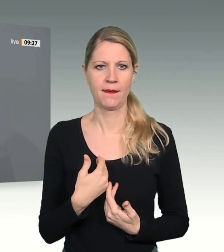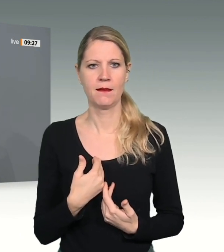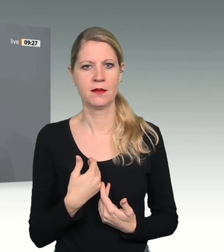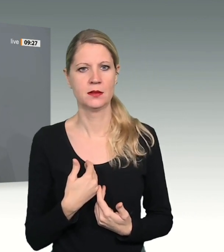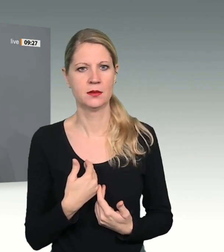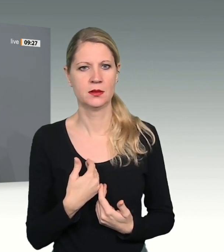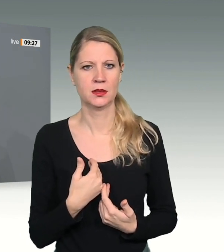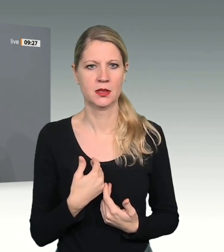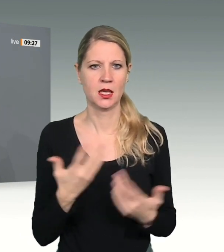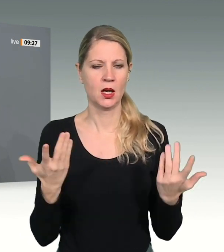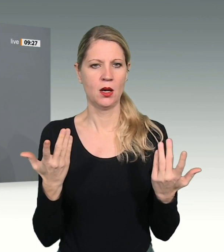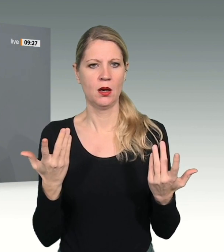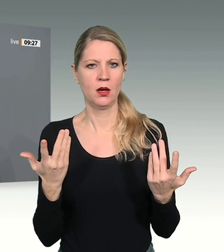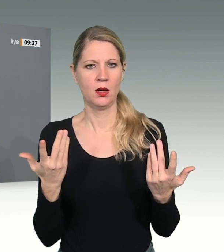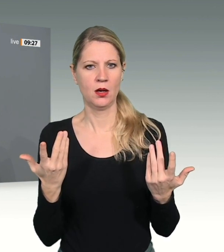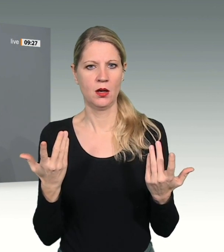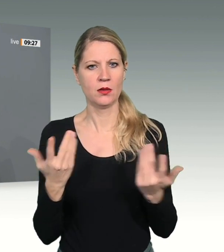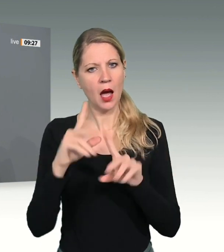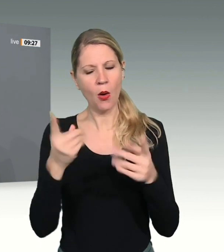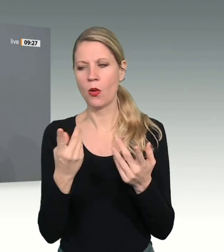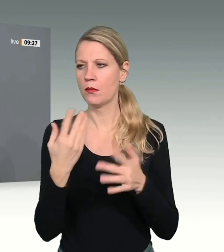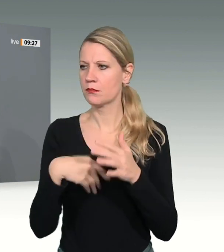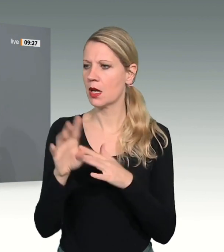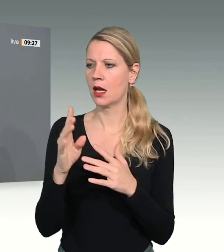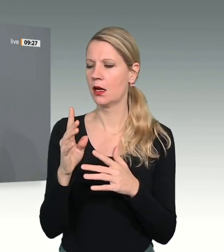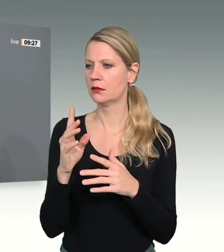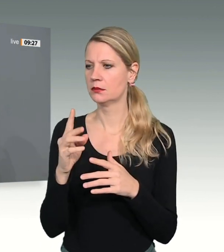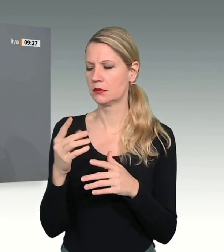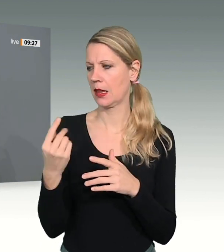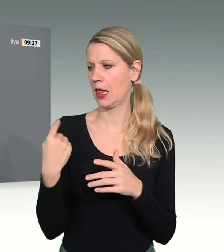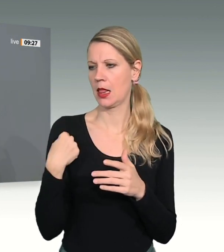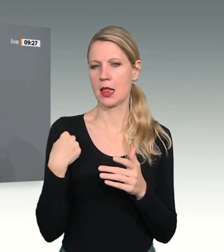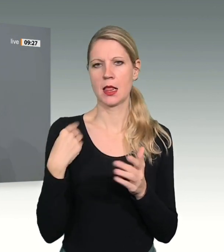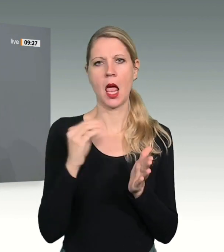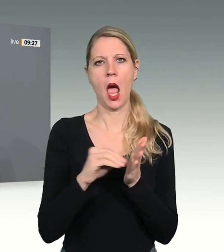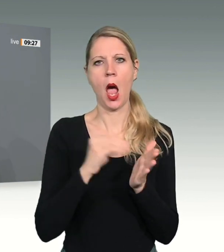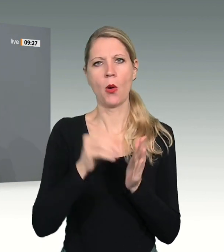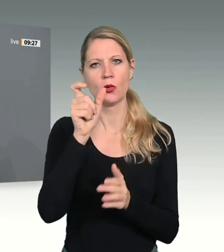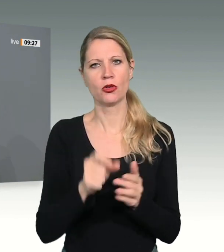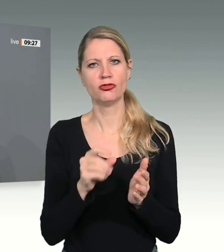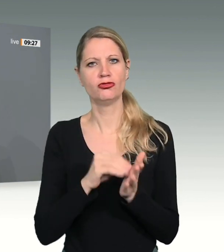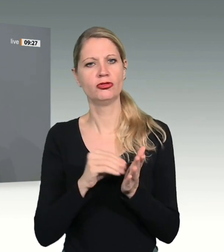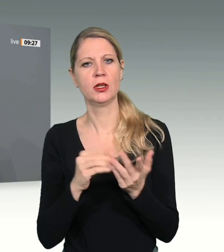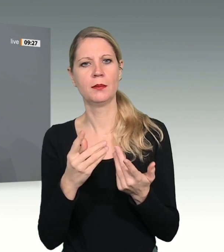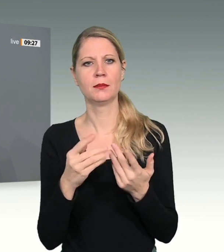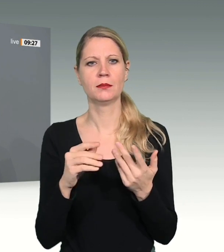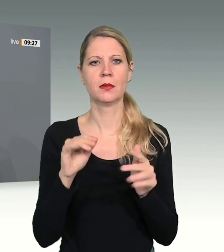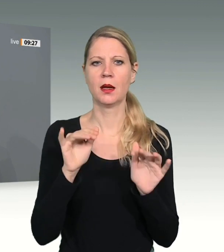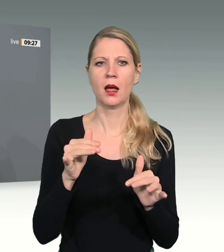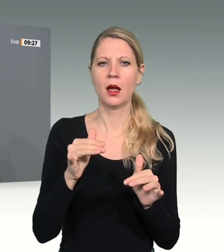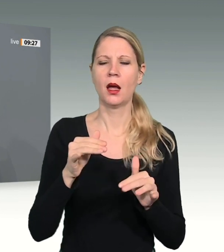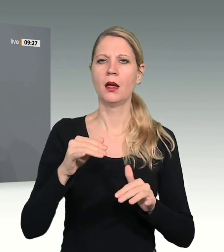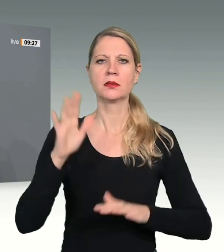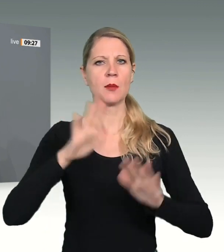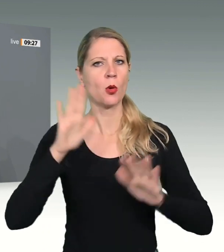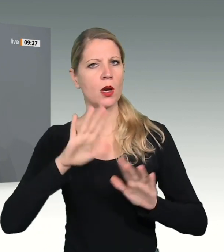und nicht ein Supermarkt für Schnäppchenjäger. Dass es neben Rechte auch Pflichten gibt und dass jeder nach seiner